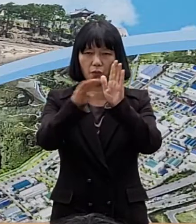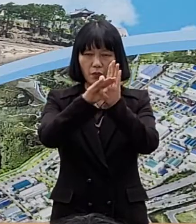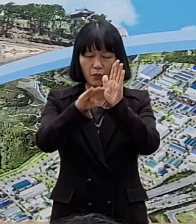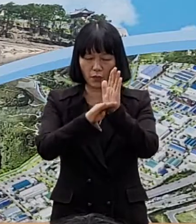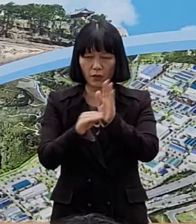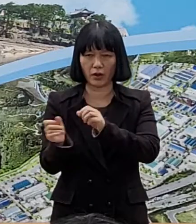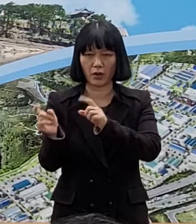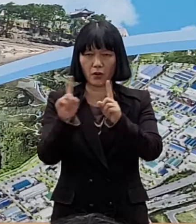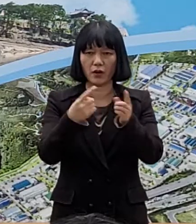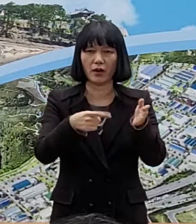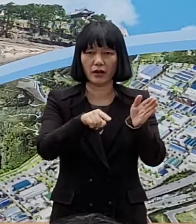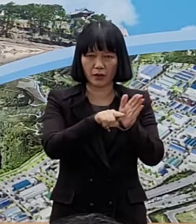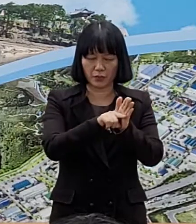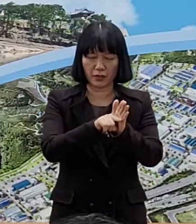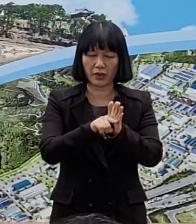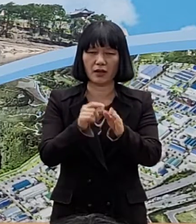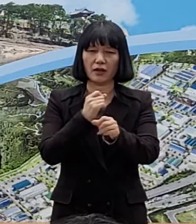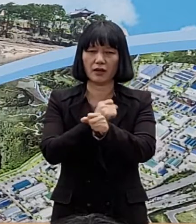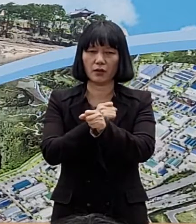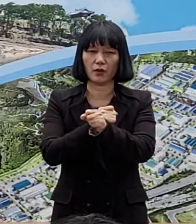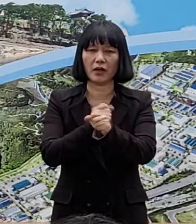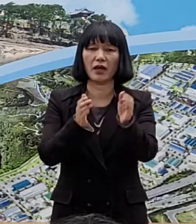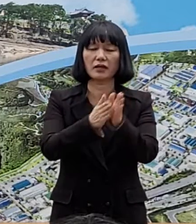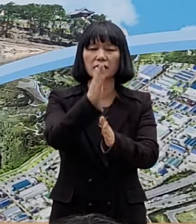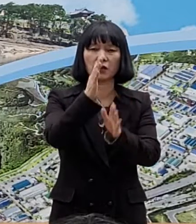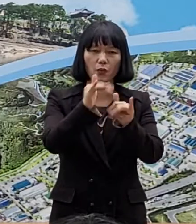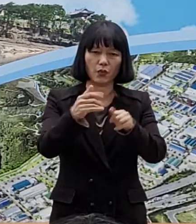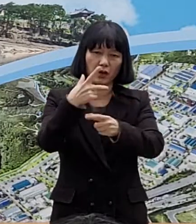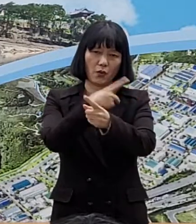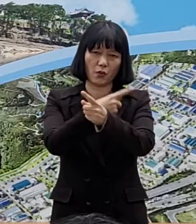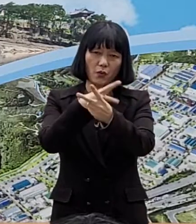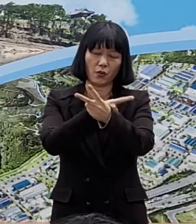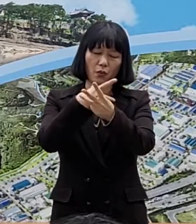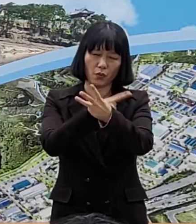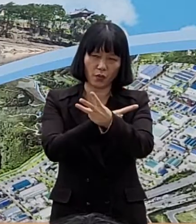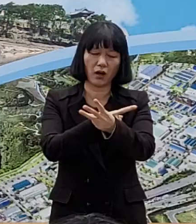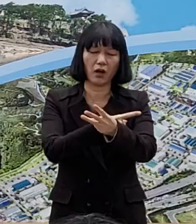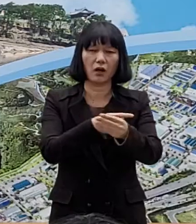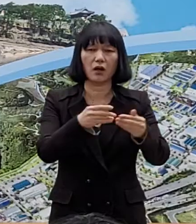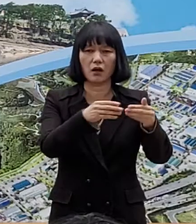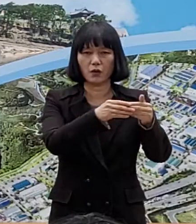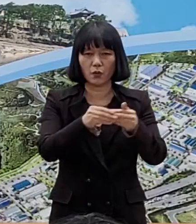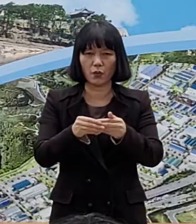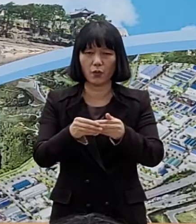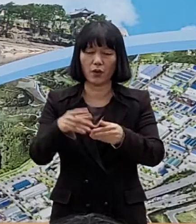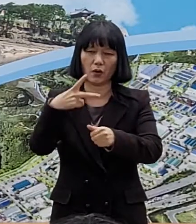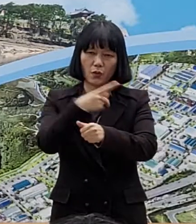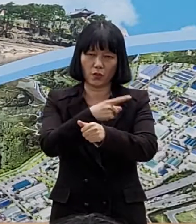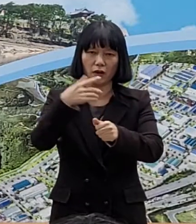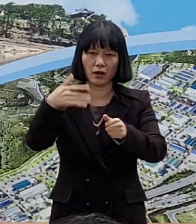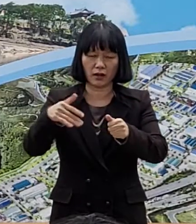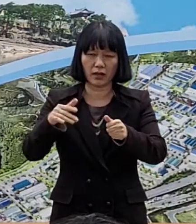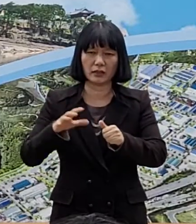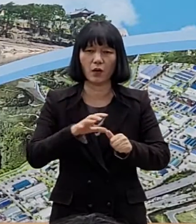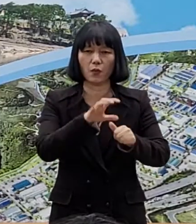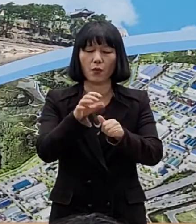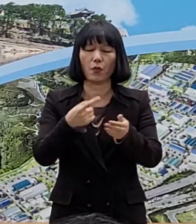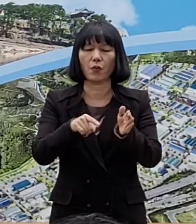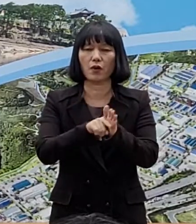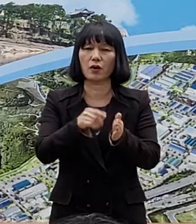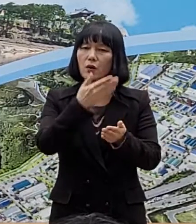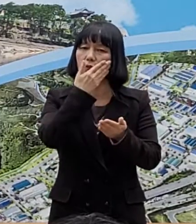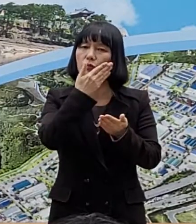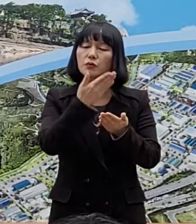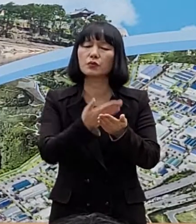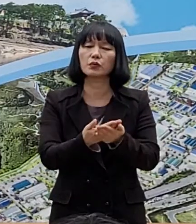일상회복과 함께 도입돼 시민들의 예방접종 참여 유도와 미접종자 보호에 중요한